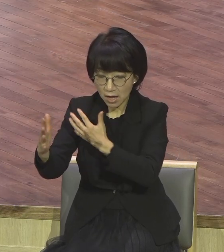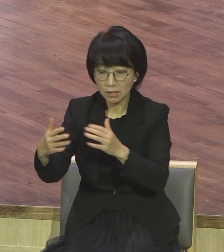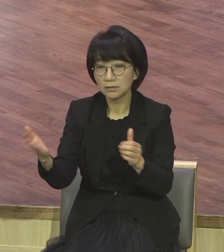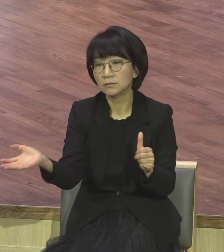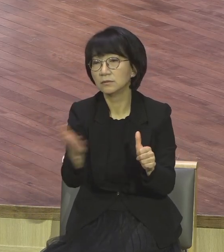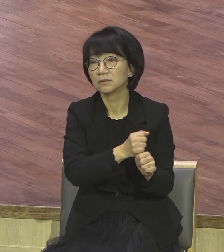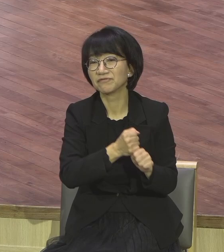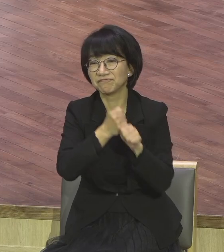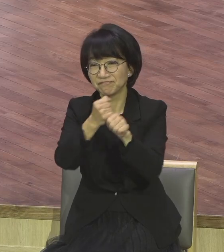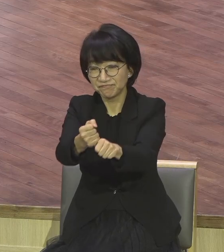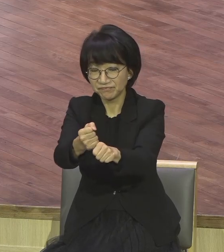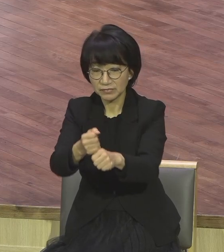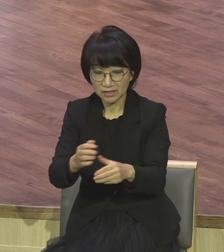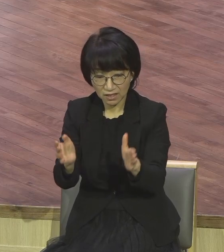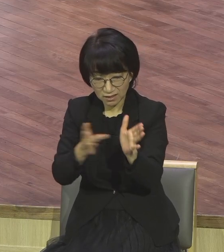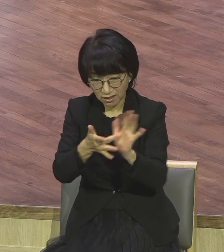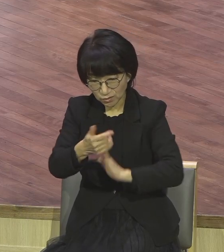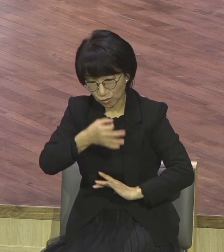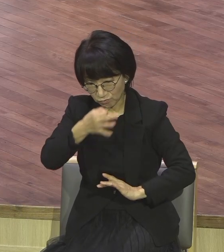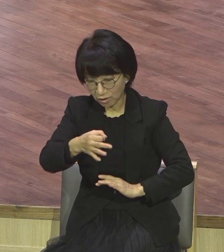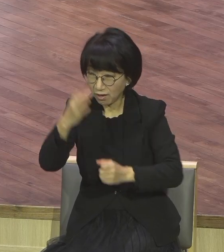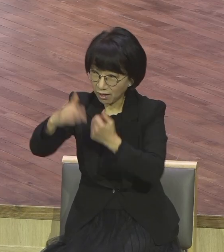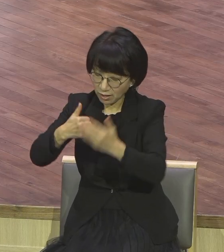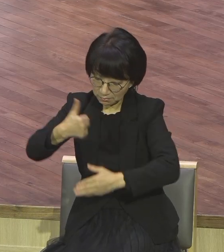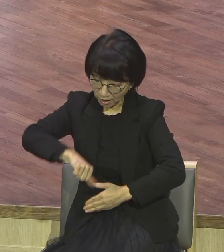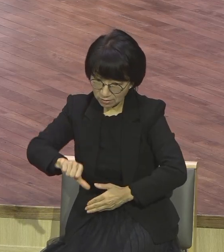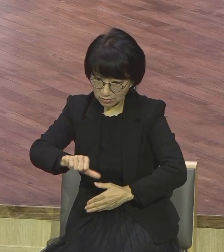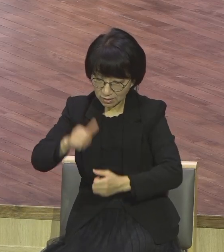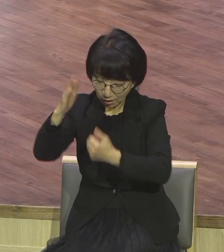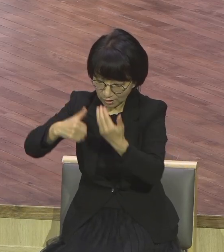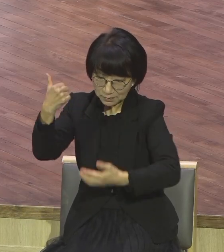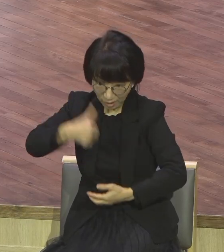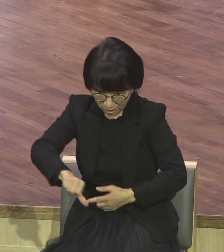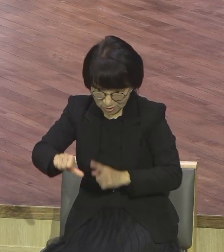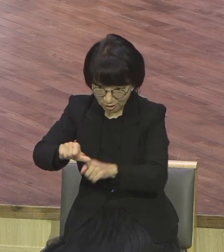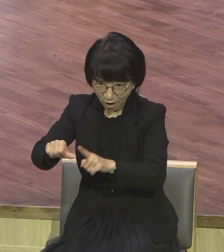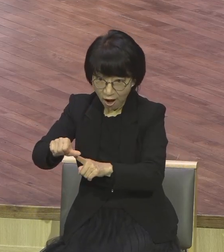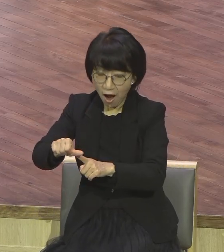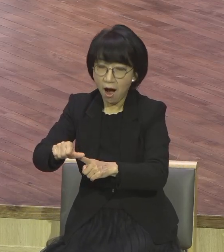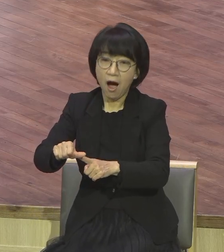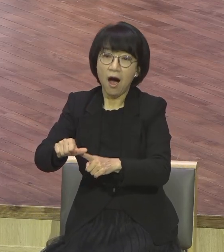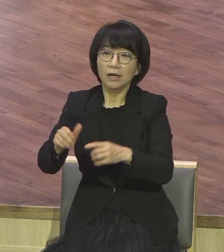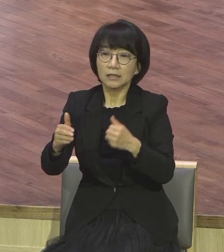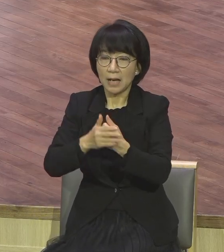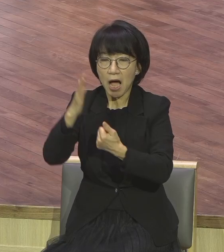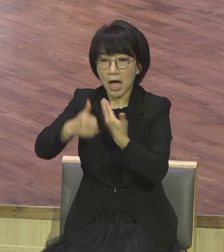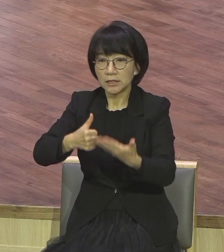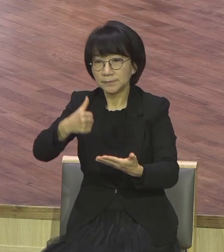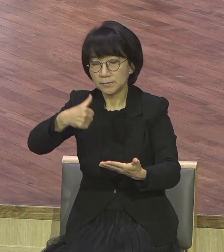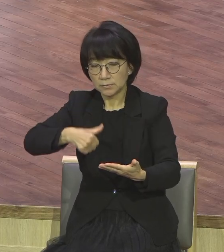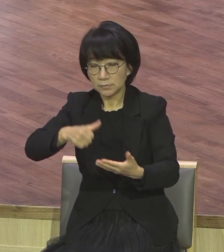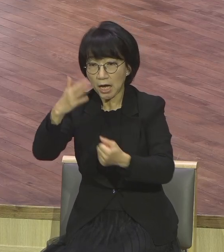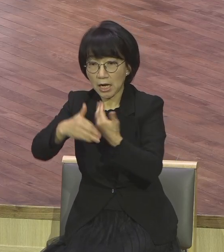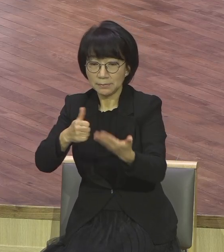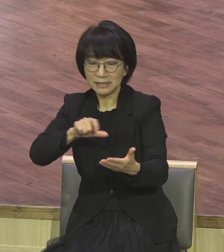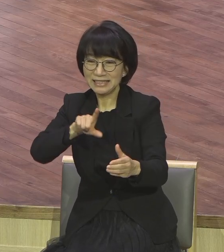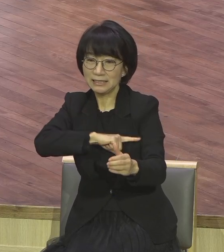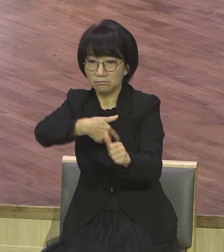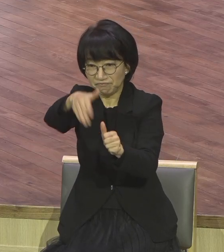아들이라 한다고 네가 하나님의 아들이라고 신성 모독자로 사형 은도를 내린 이 공의 앞에